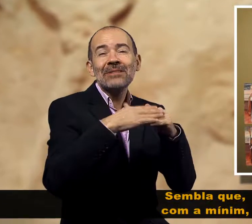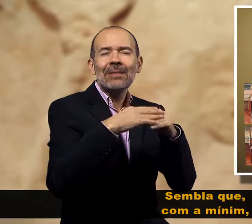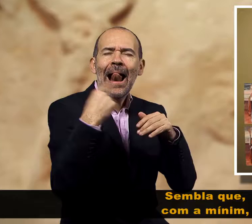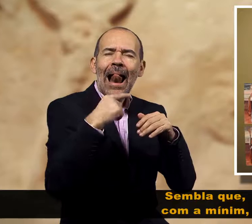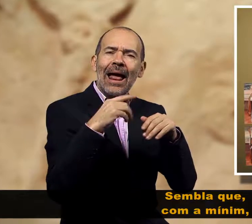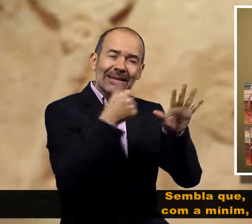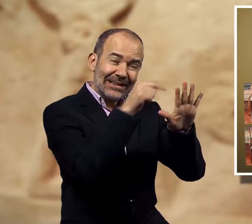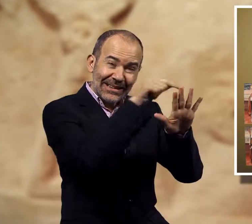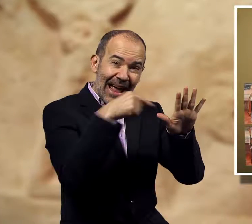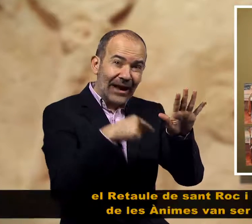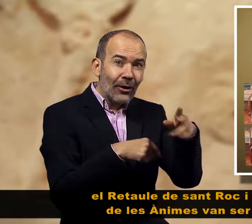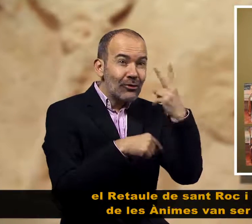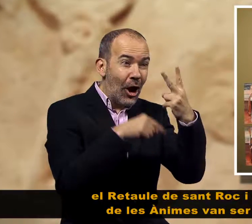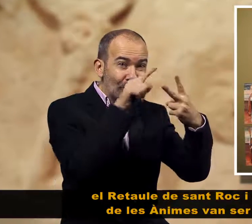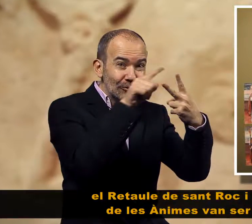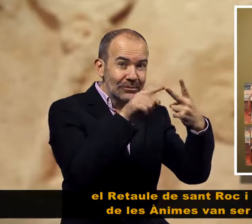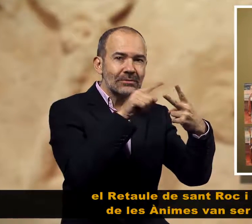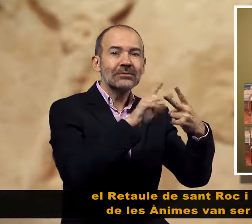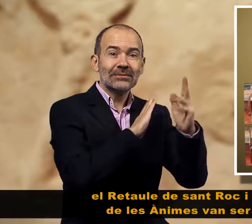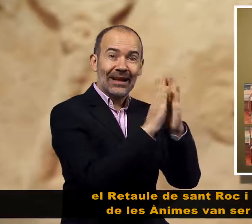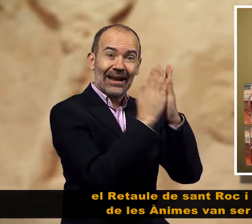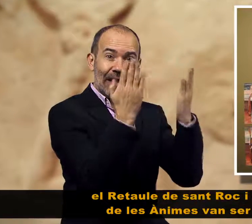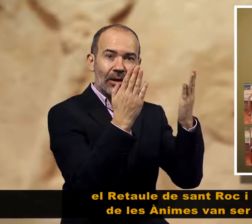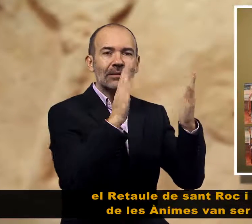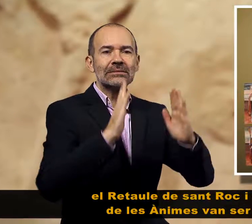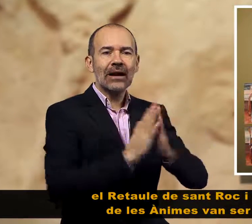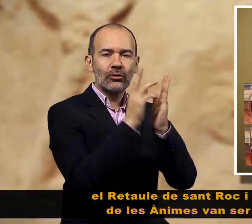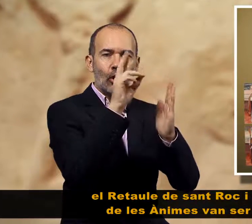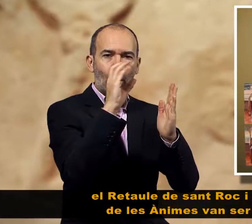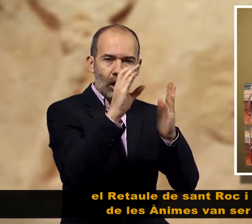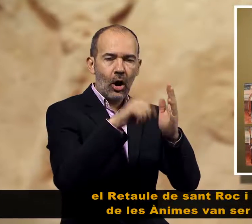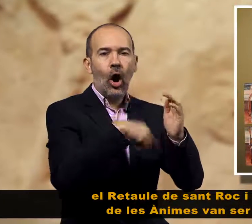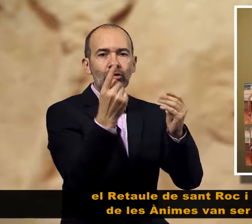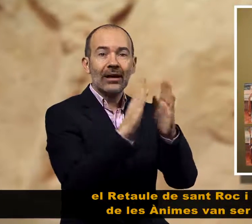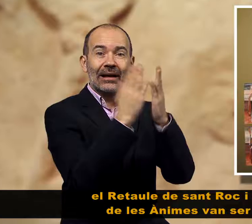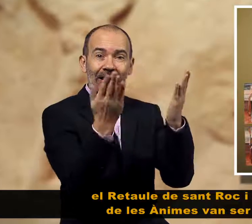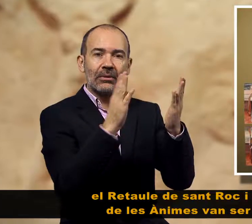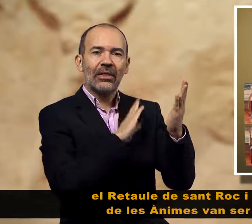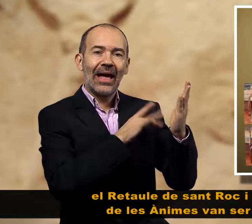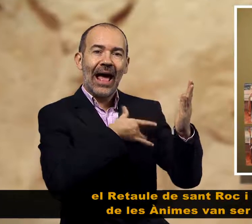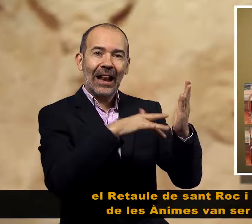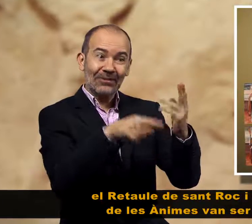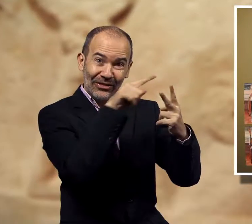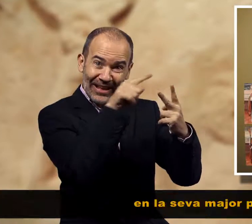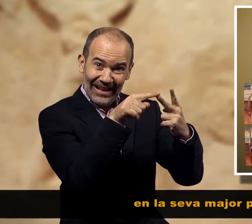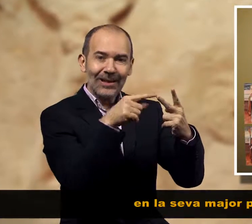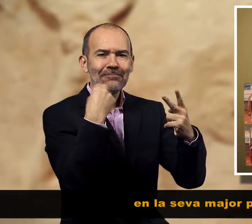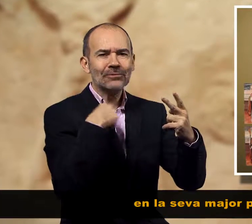Sembla que, com a mínim, el retaule de Sant Roc i el retaule de les ànimes van ser pintats,